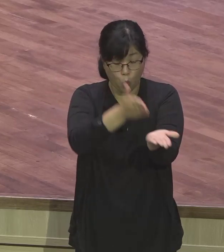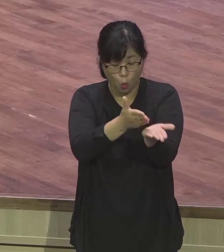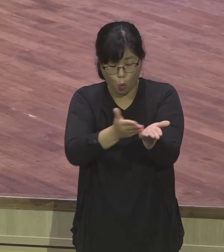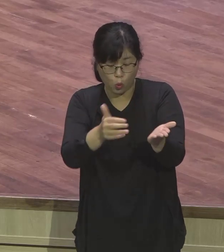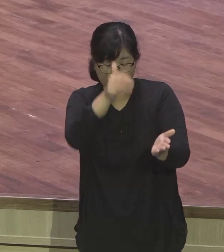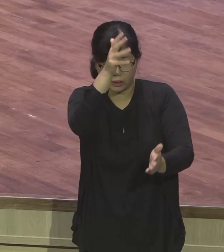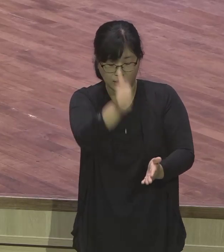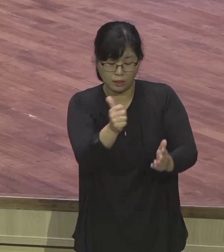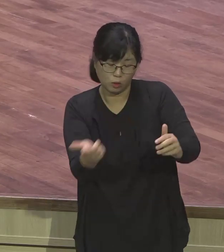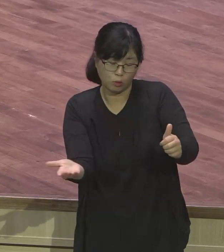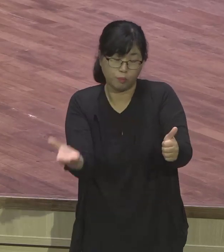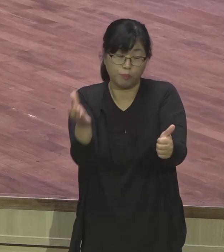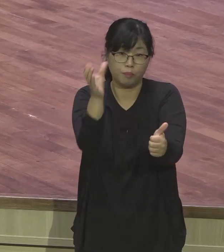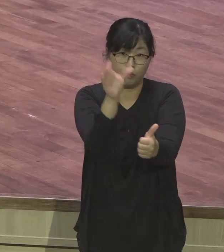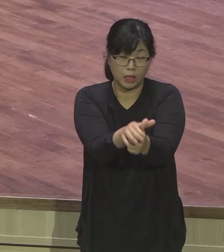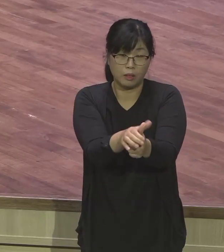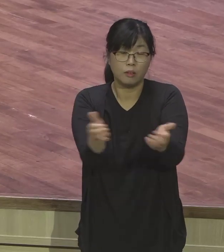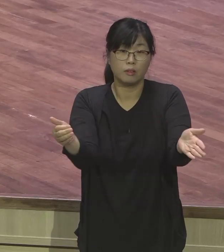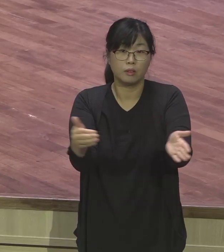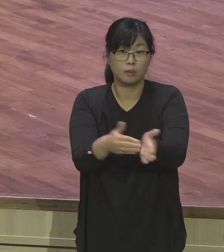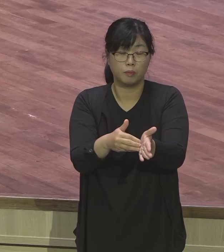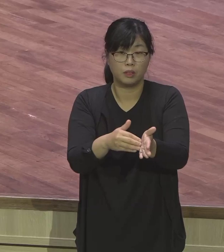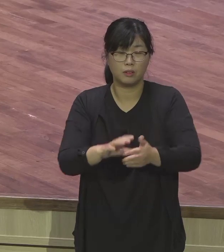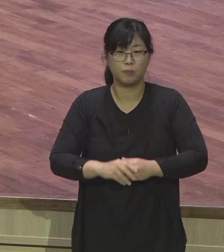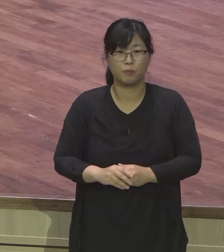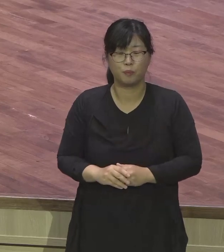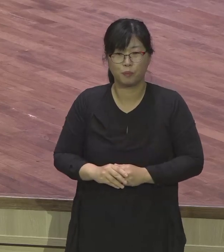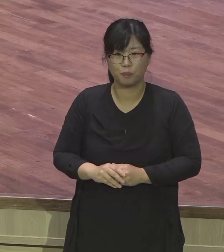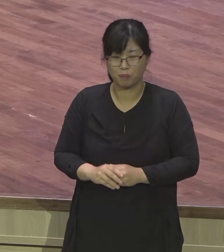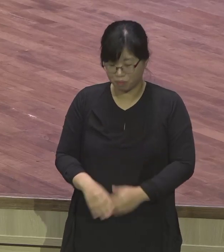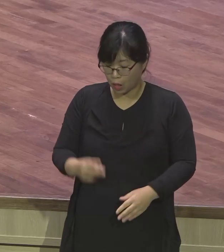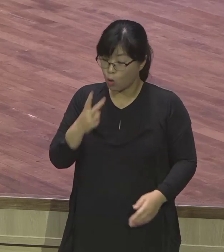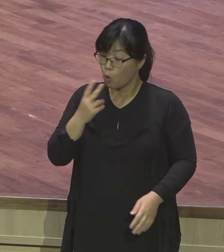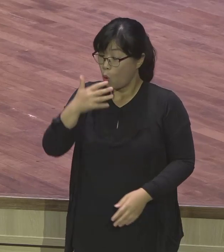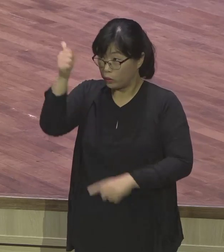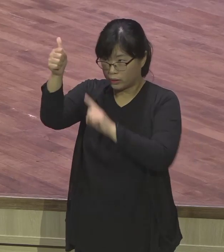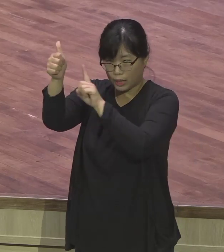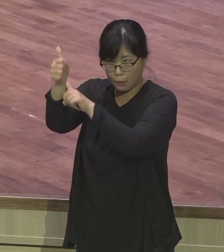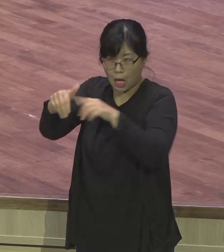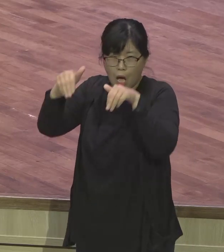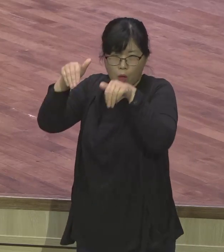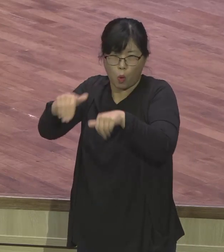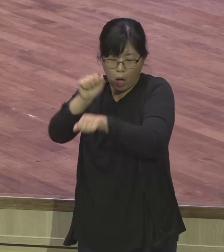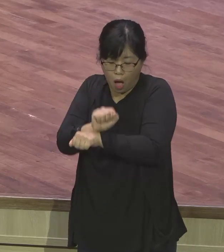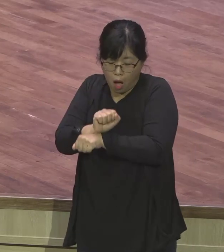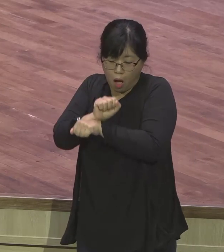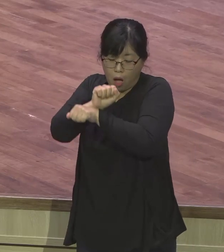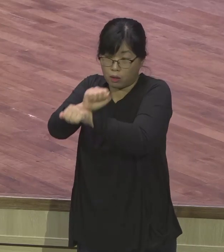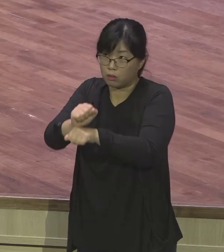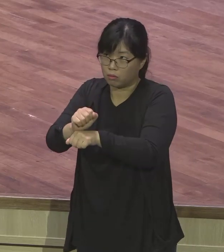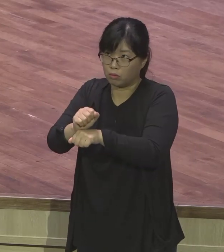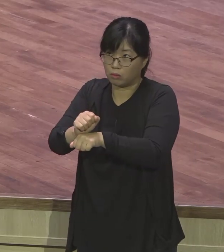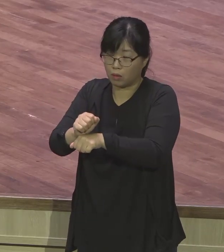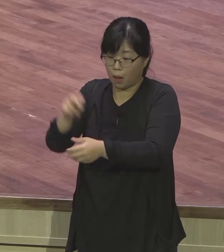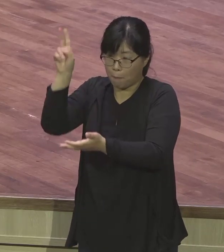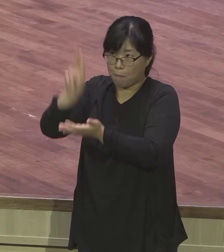팔려간 지 13년 만에 일어난 거예요. 노예로 팔려간 지 13년 만에, 애급 온 지 13년 만에 요셉이